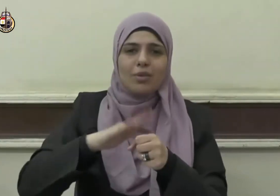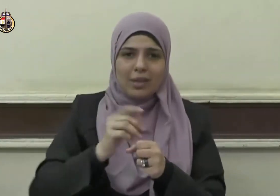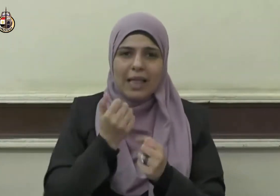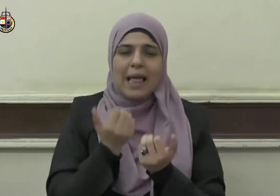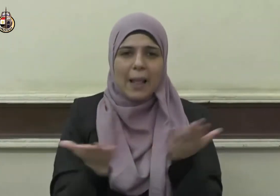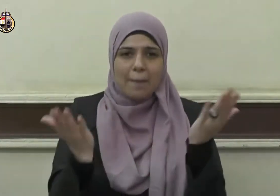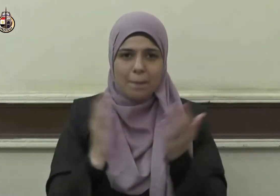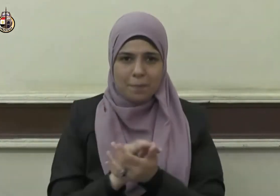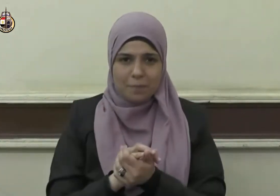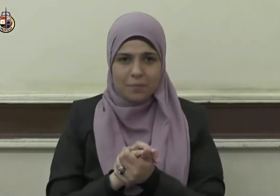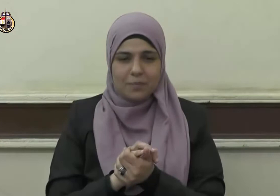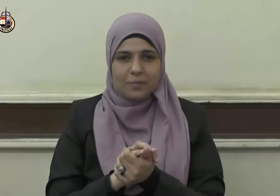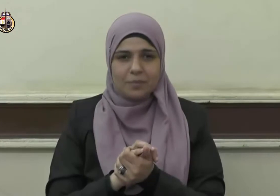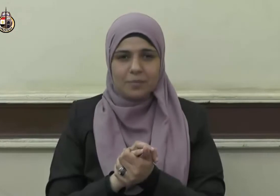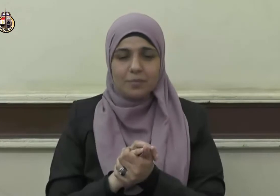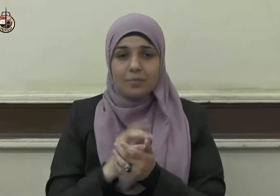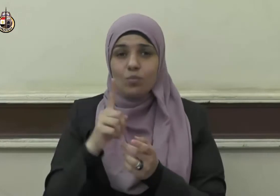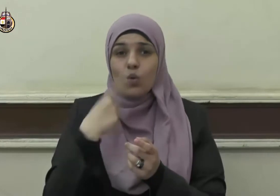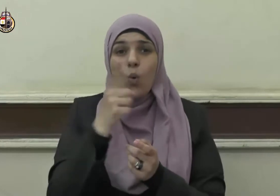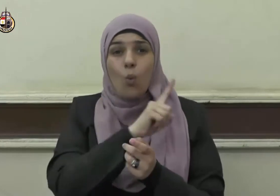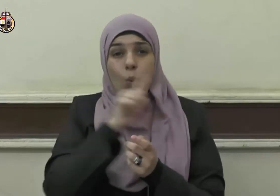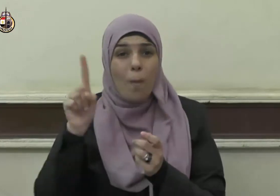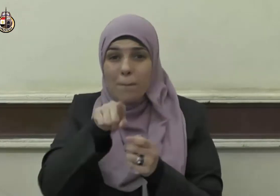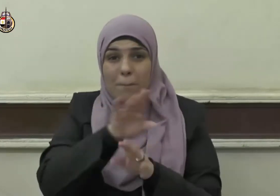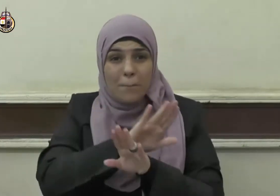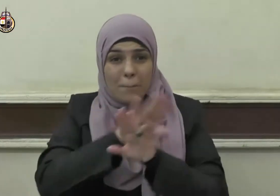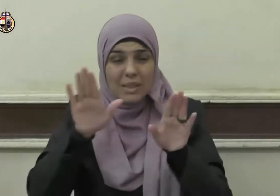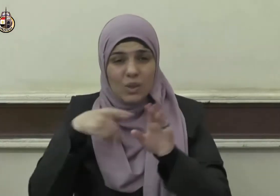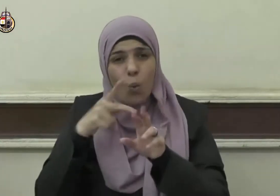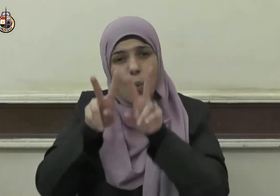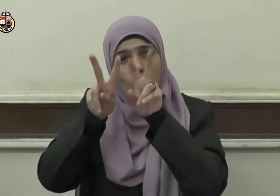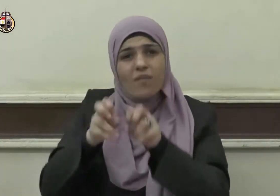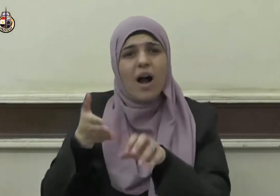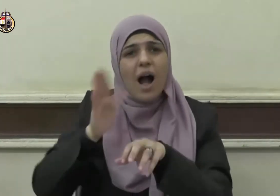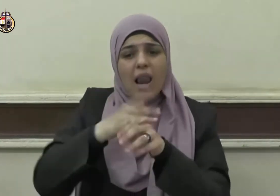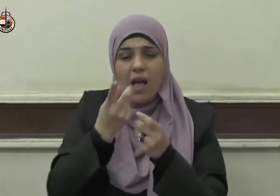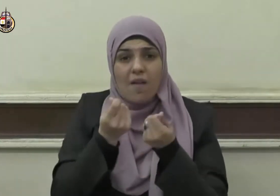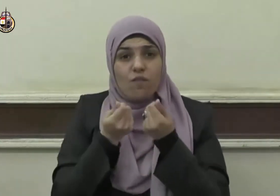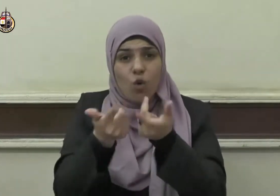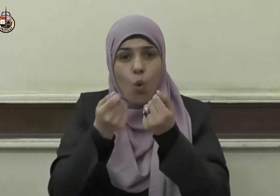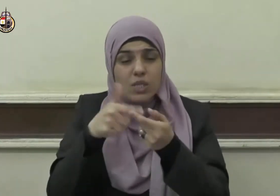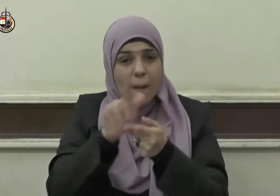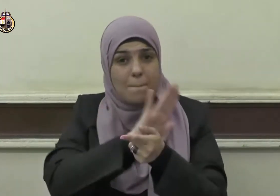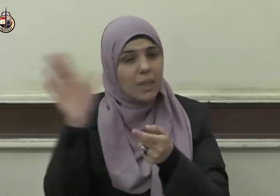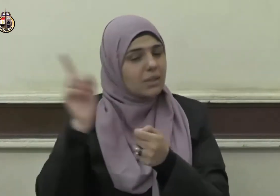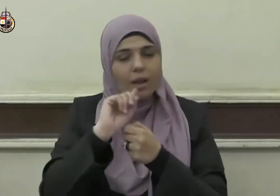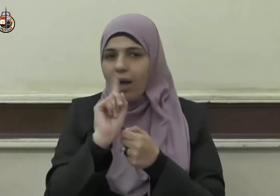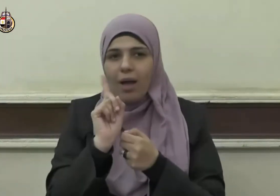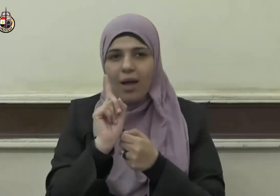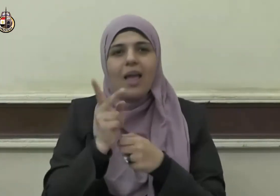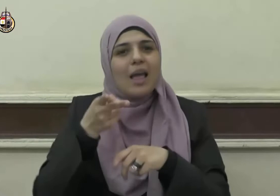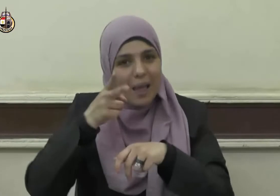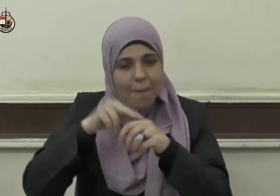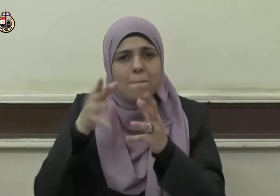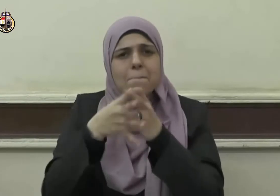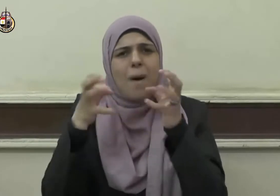وليس ذلك موقوفا على النفقة فحسب بل معناه أوسع من